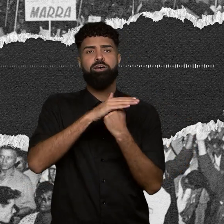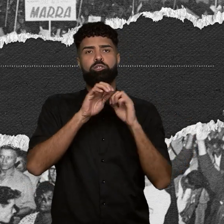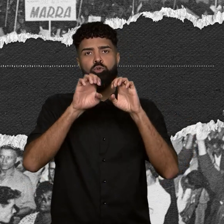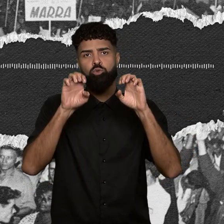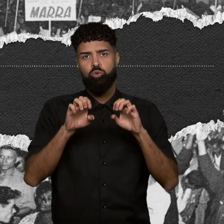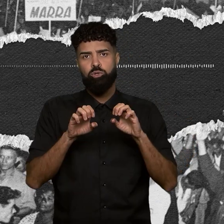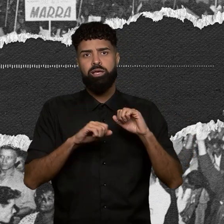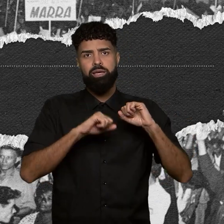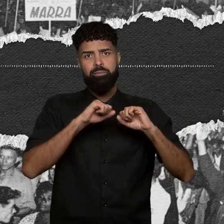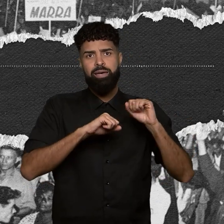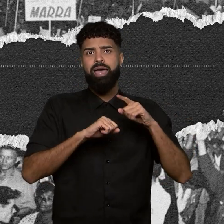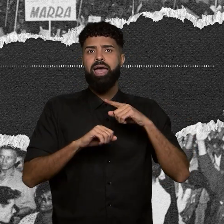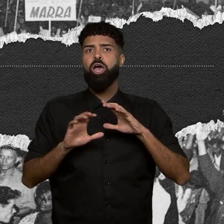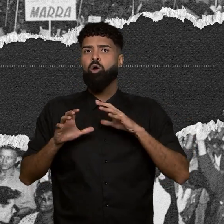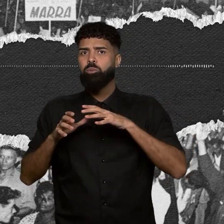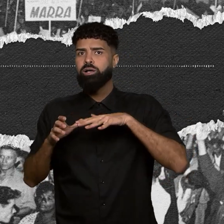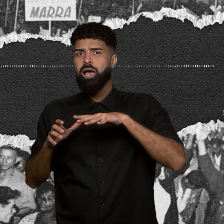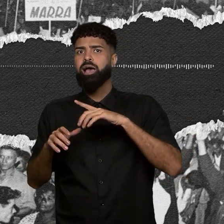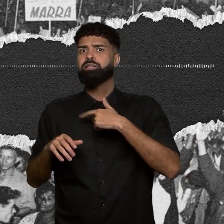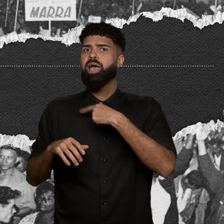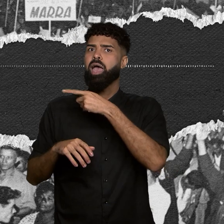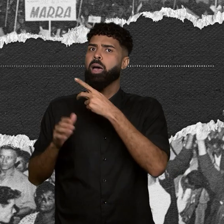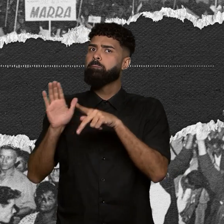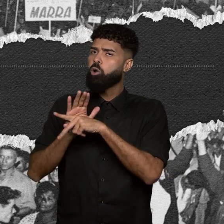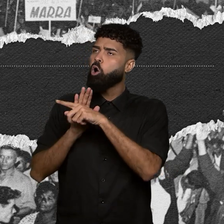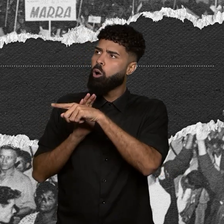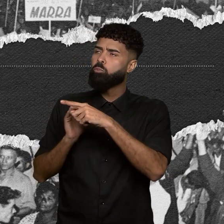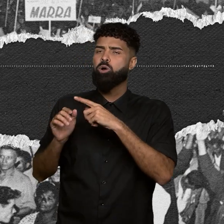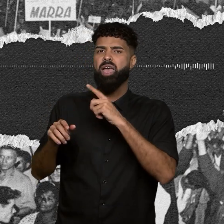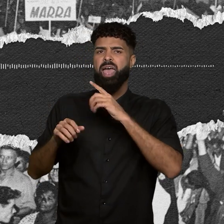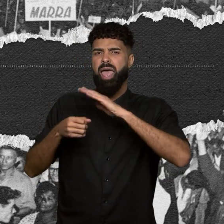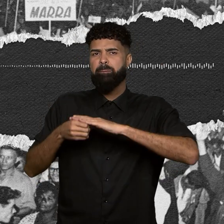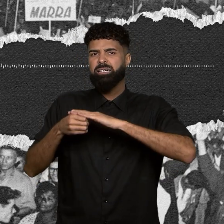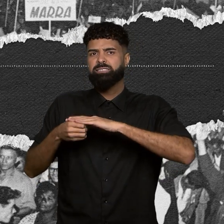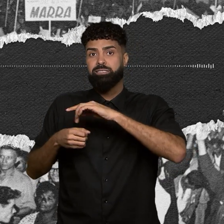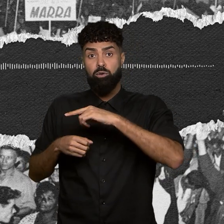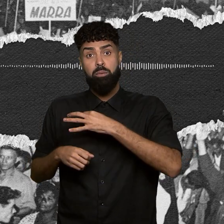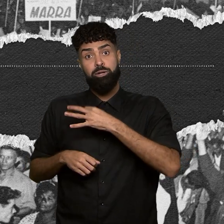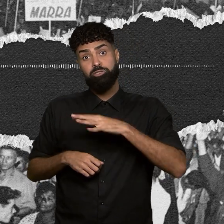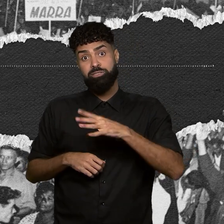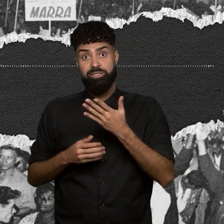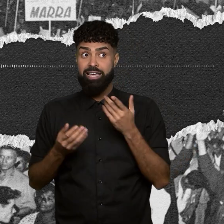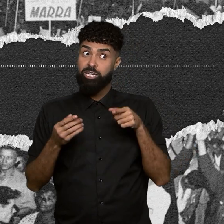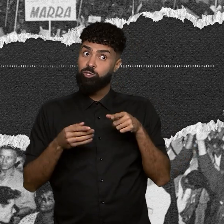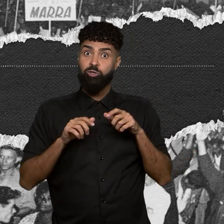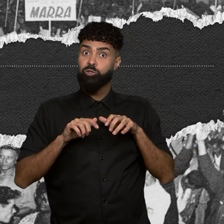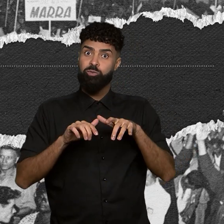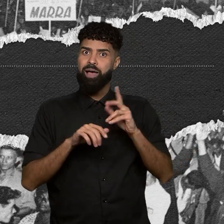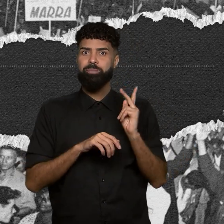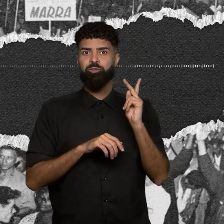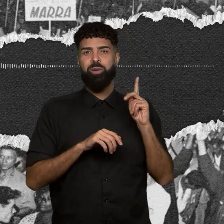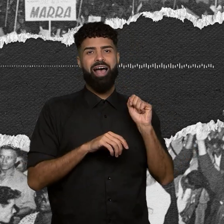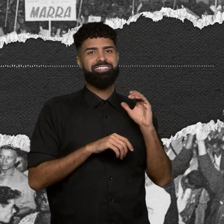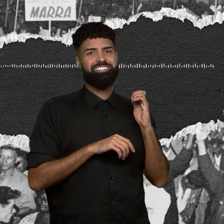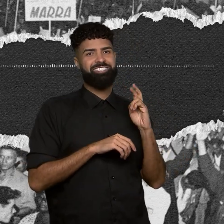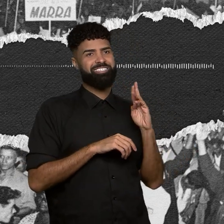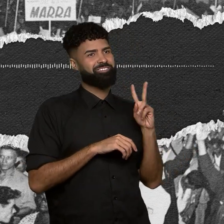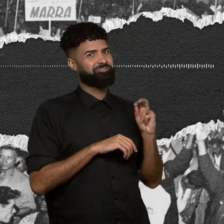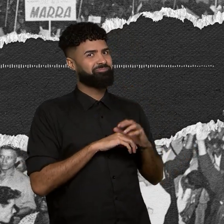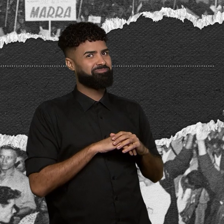comunidades de órgãos de repressão, também na Baixada Santista. Então, isso não está no acervo da Petrobras. Assim como, por exemplo,